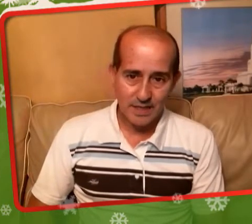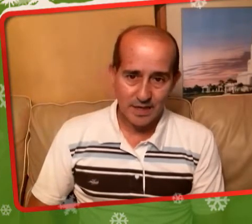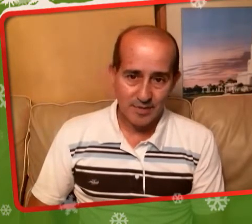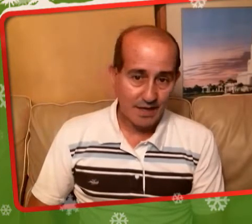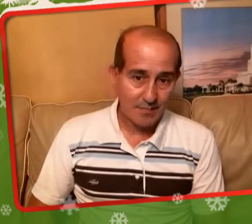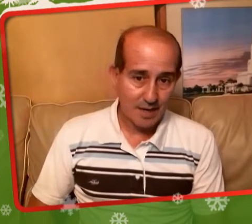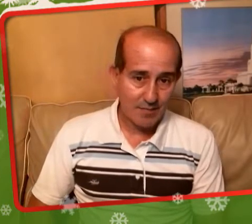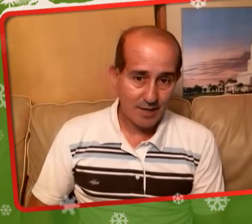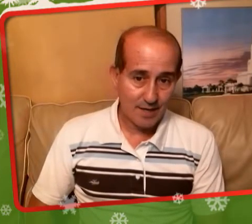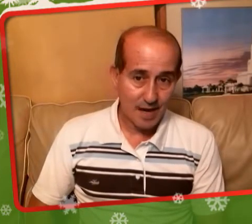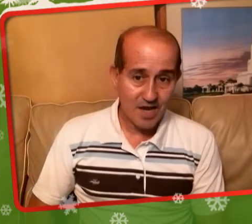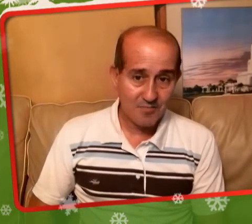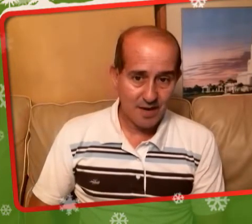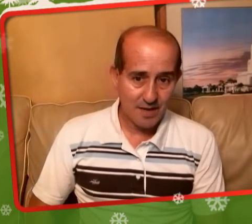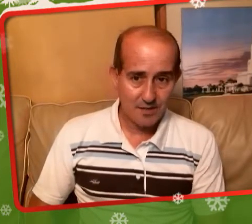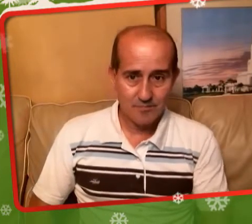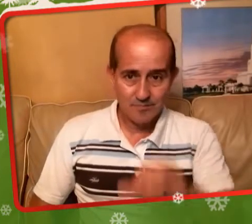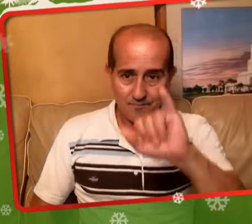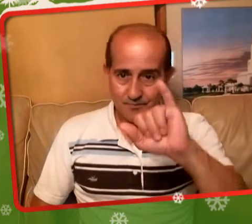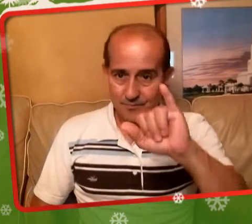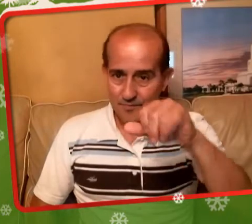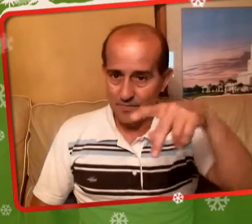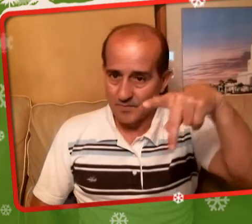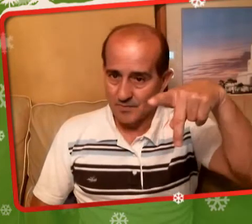hacer la seña para la palabra iPad.